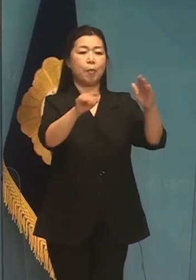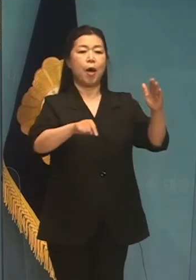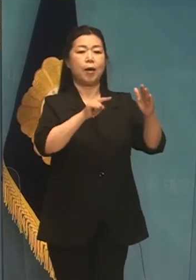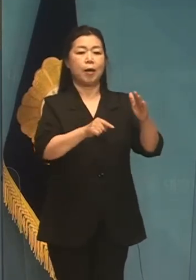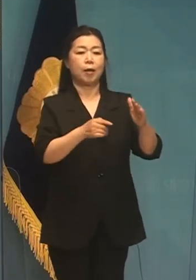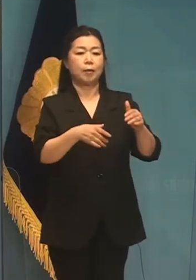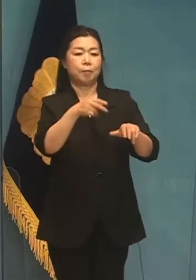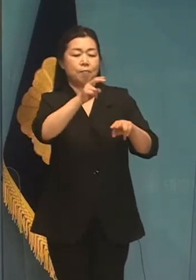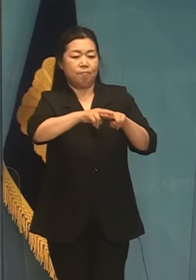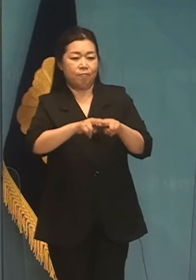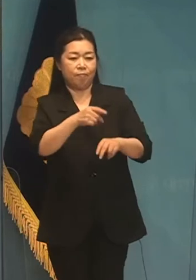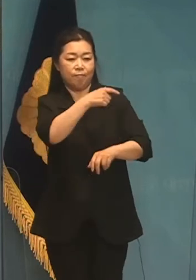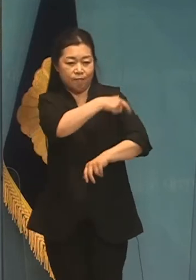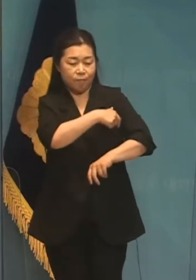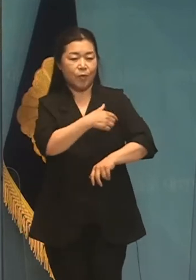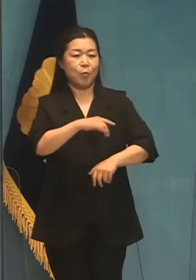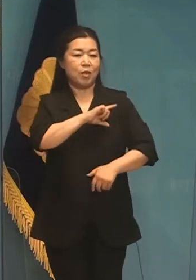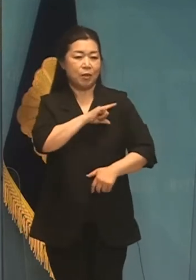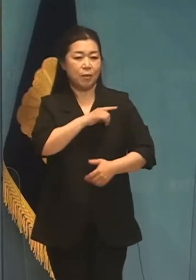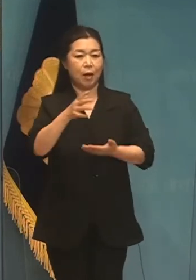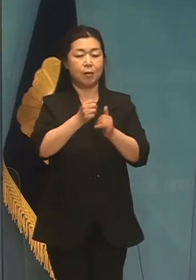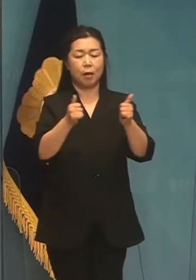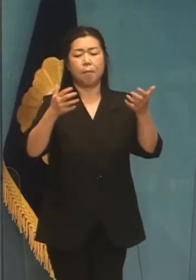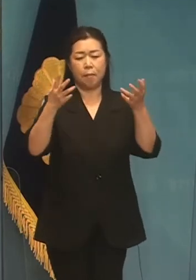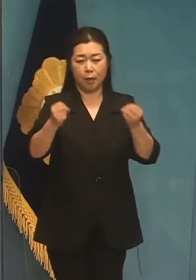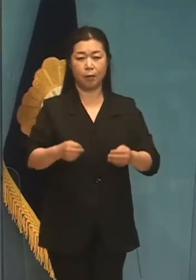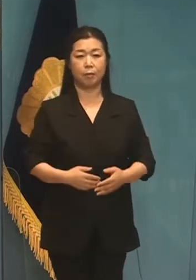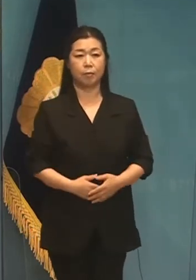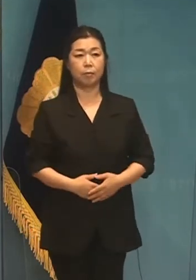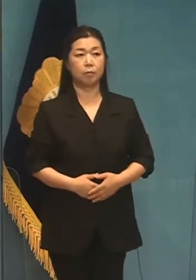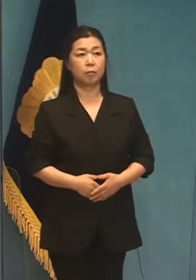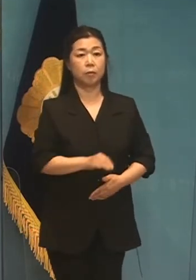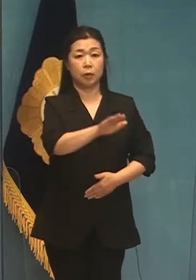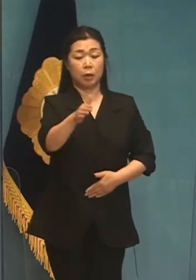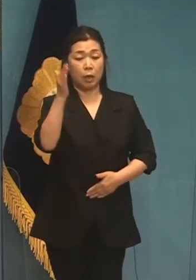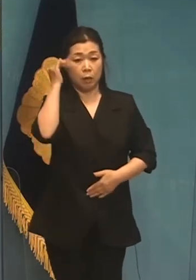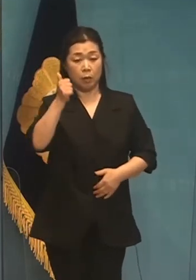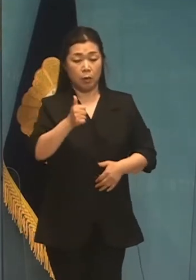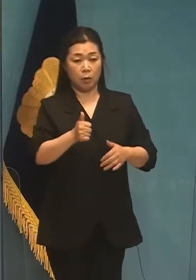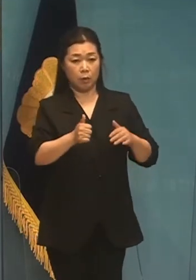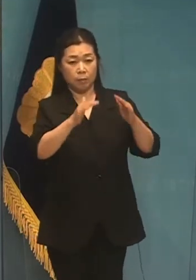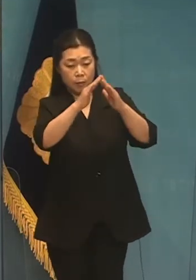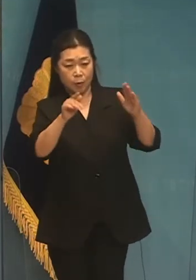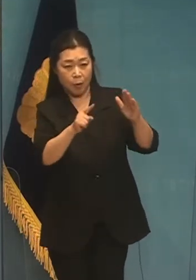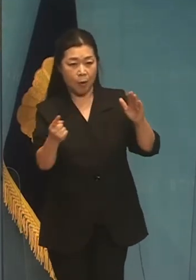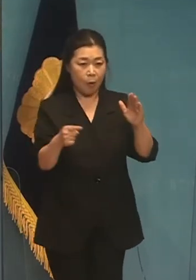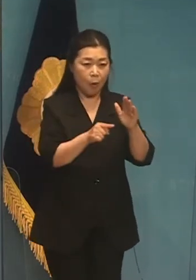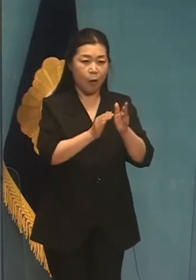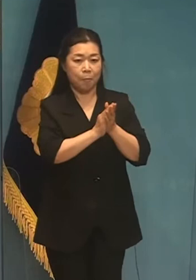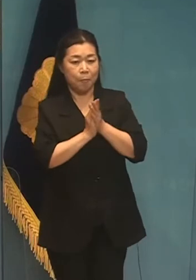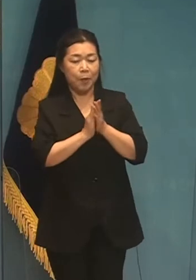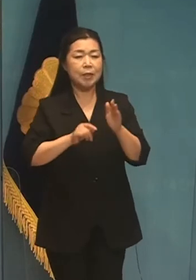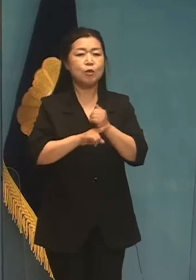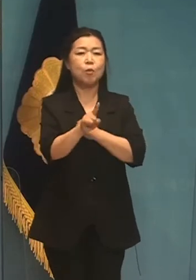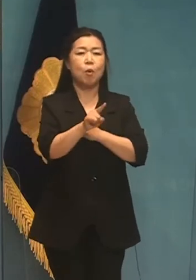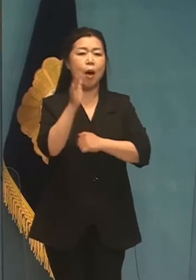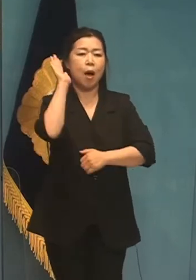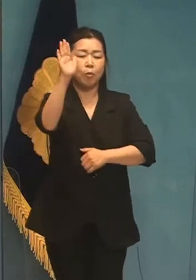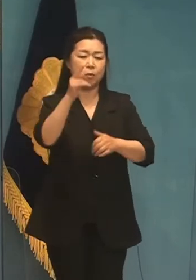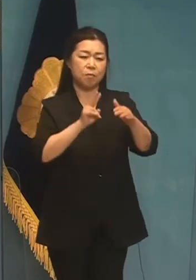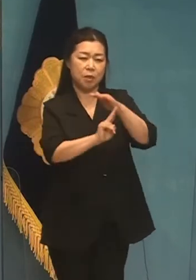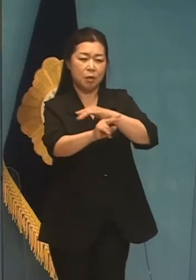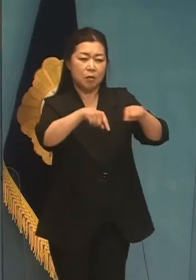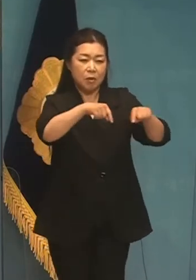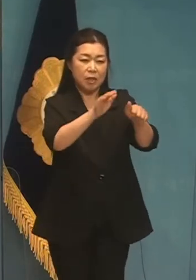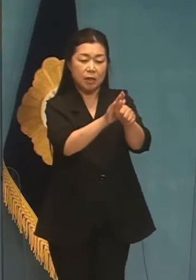지책을 당하는 사람들을 가득합니다. 이들이 대선 캠프를 기웃거리는 이유는 그 후보의 미래 비전과